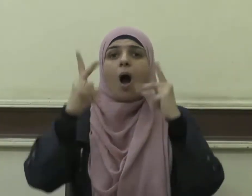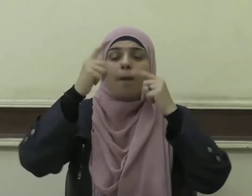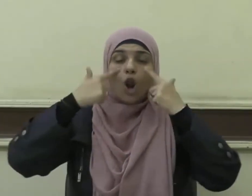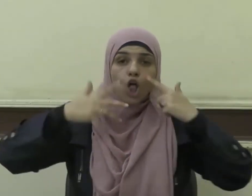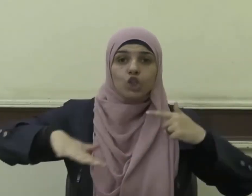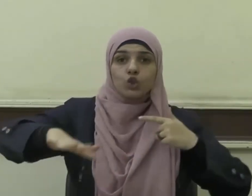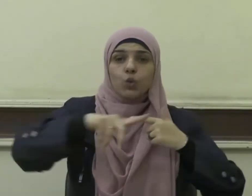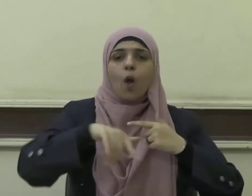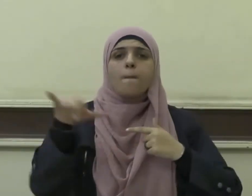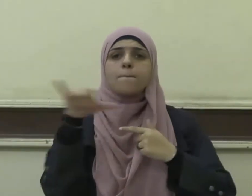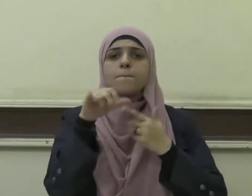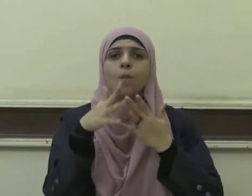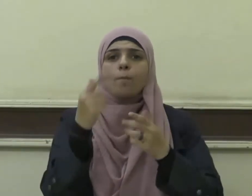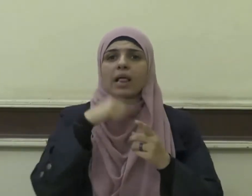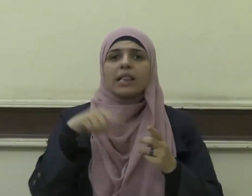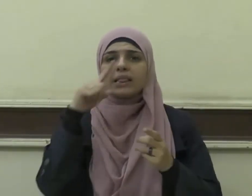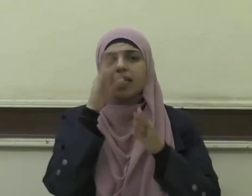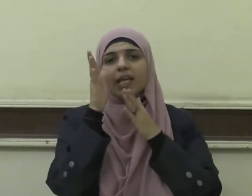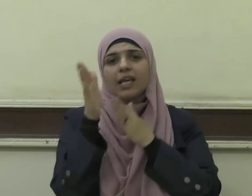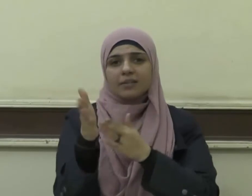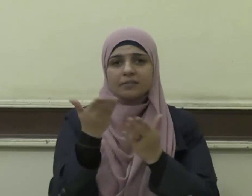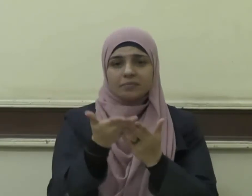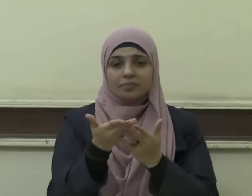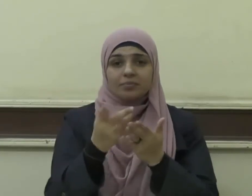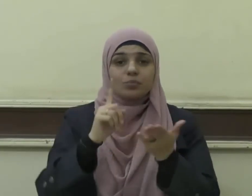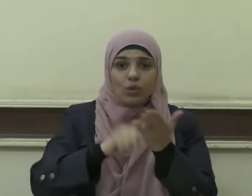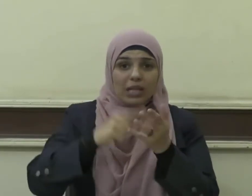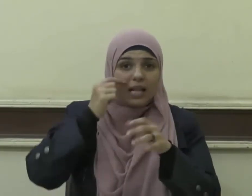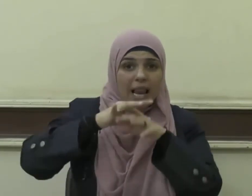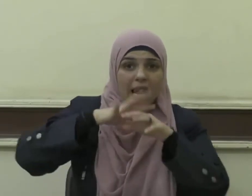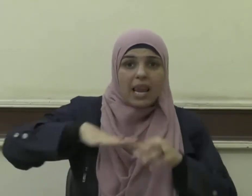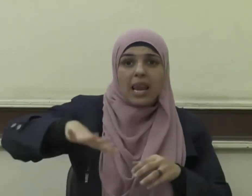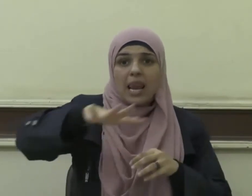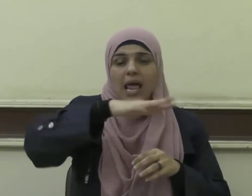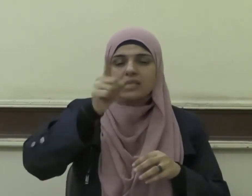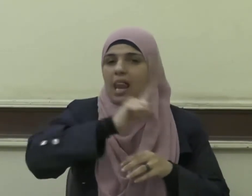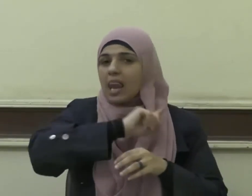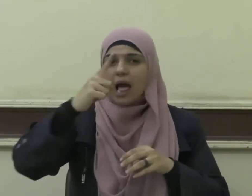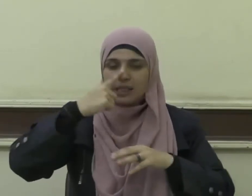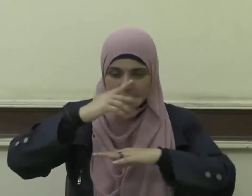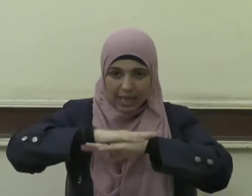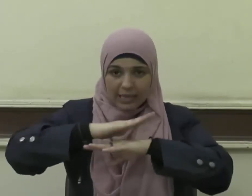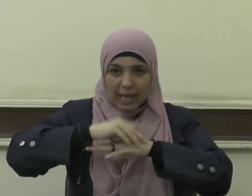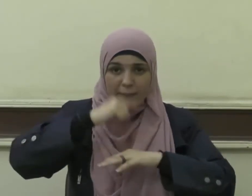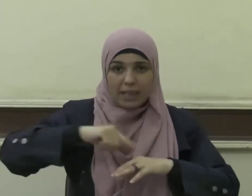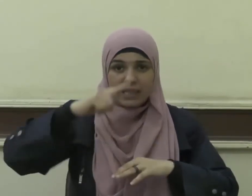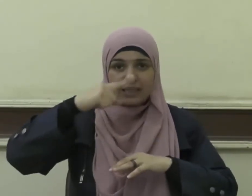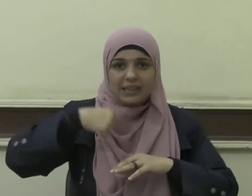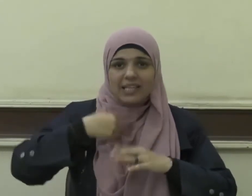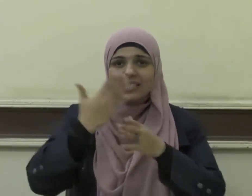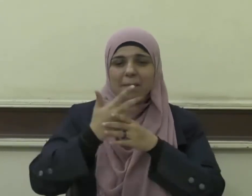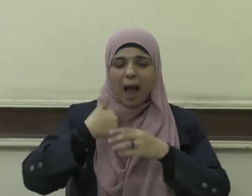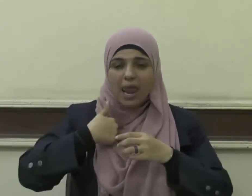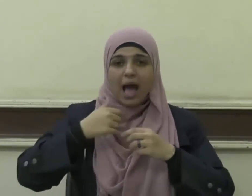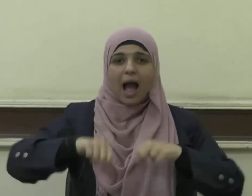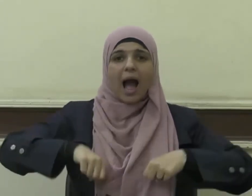مقاصد الأديان وأن الناس لن تحترِم ديننا ما لم نتفوَّق في أمر